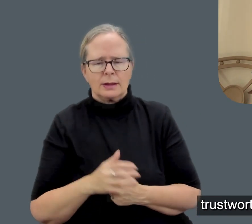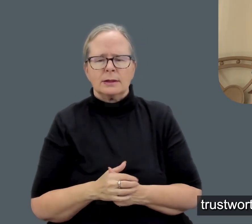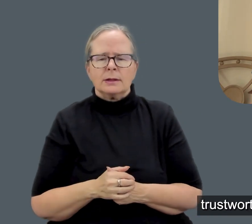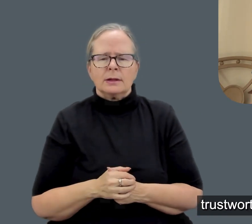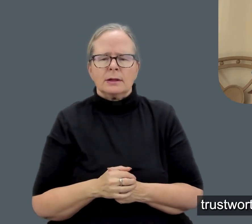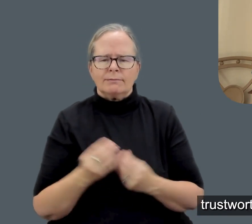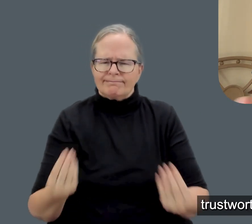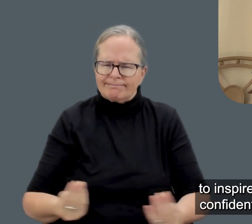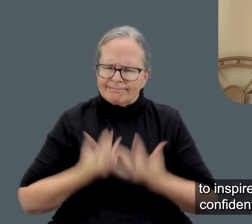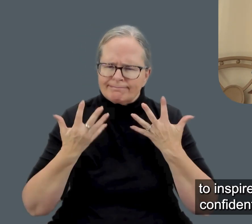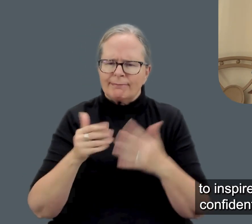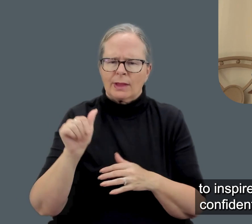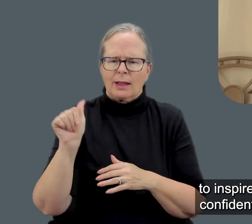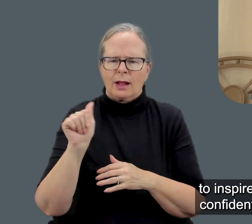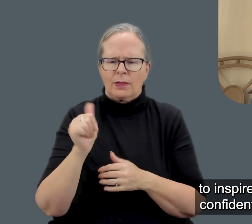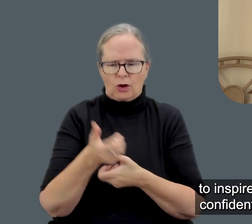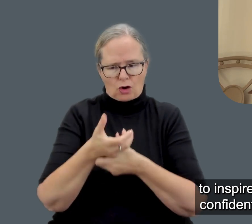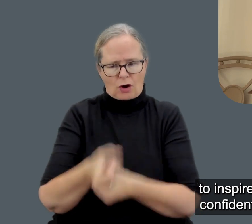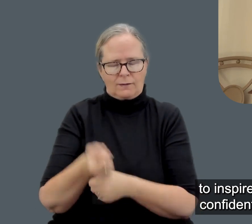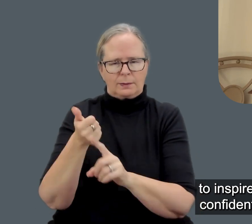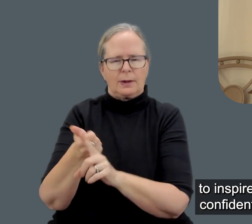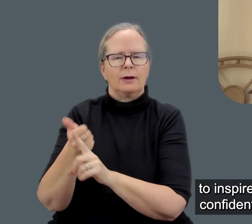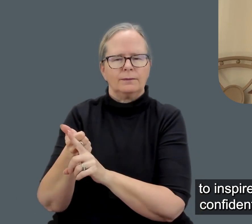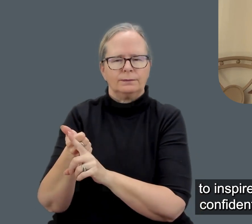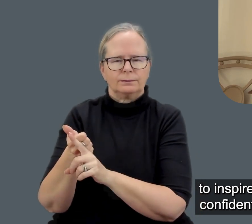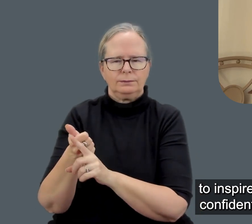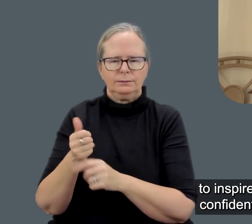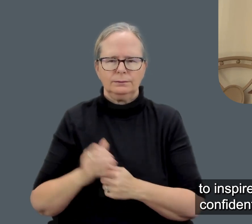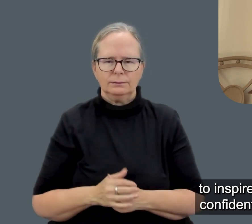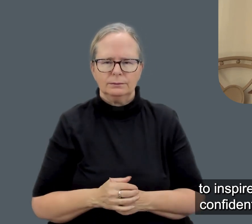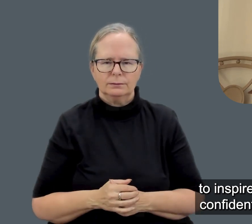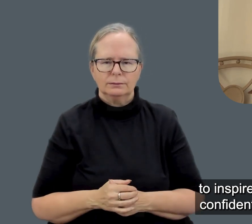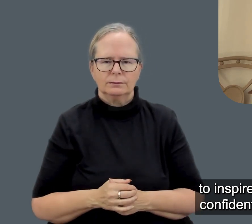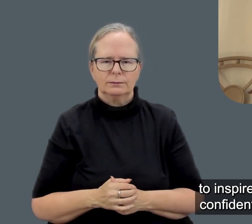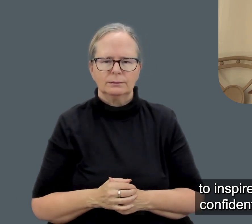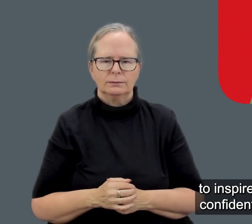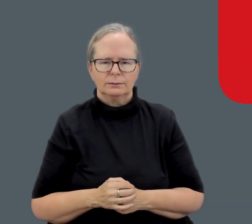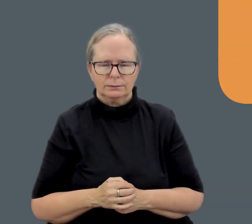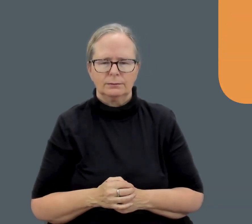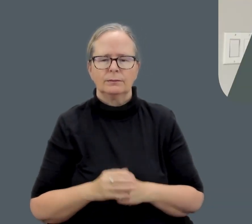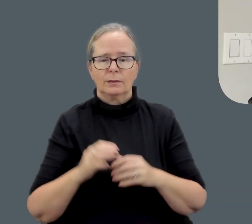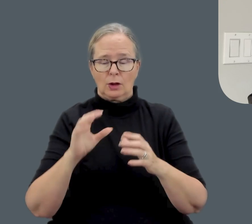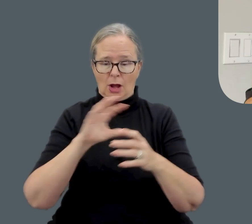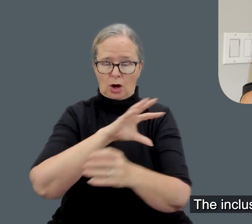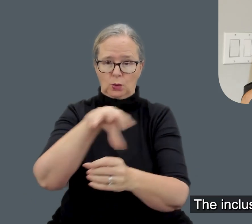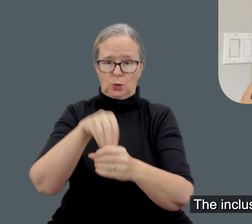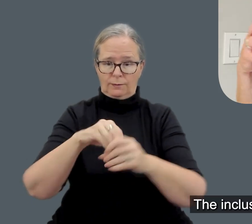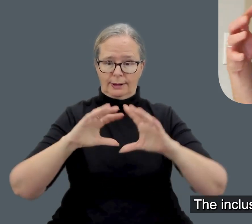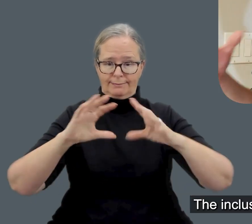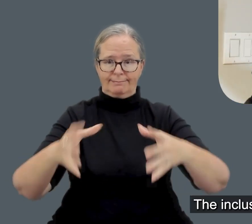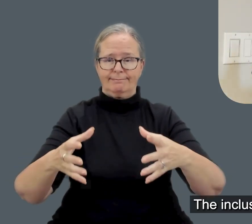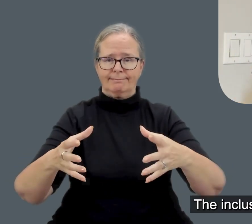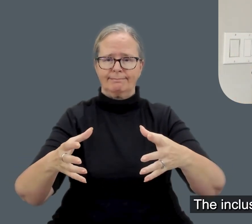et prétendu, afin s'éloigner dans le monde. L